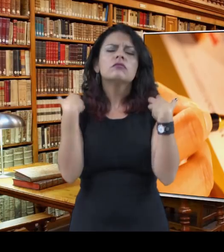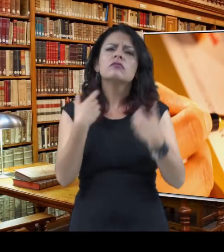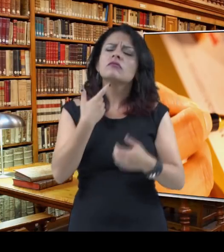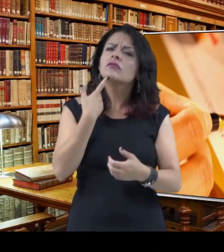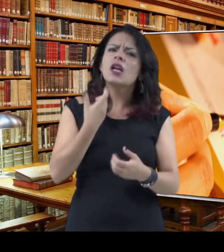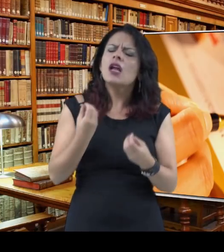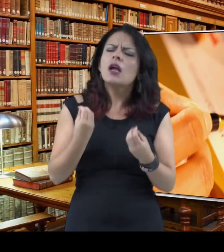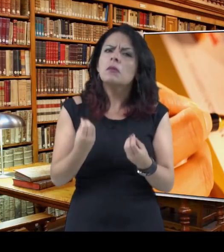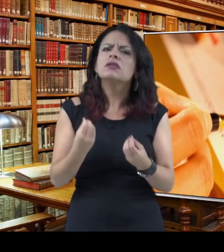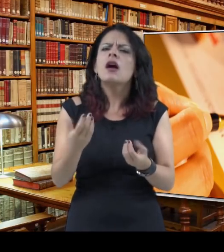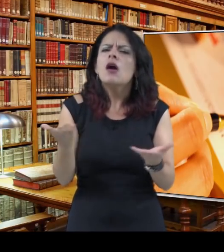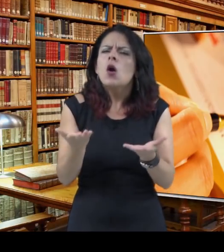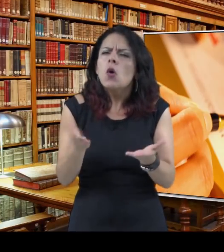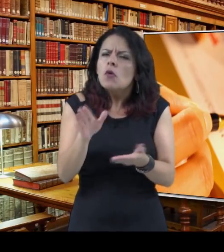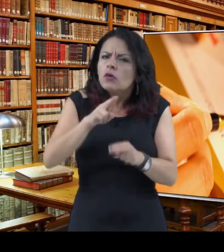¿Cómo se tramita la pensión alimenticia?